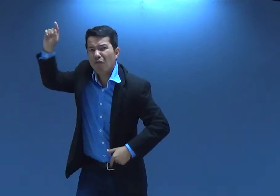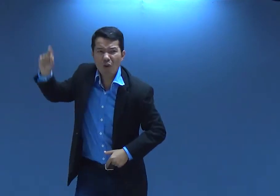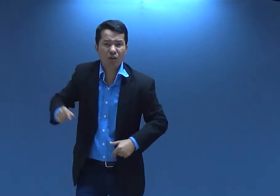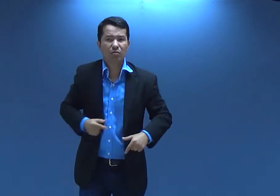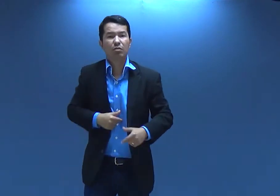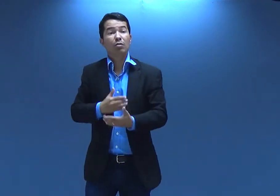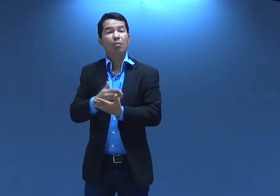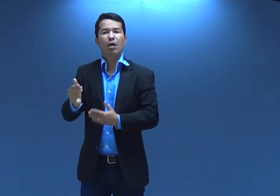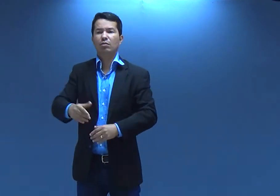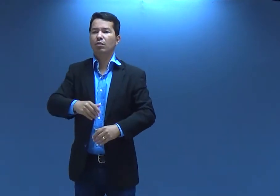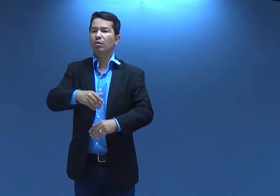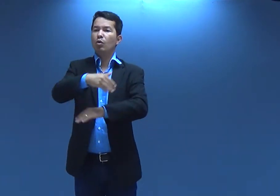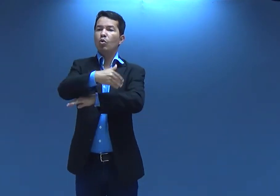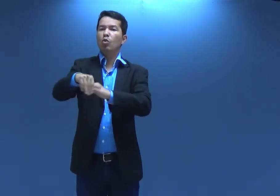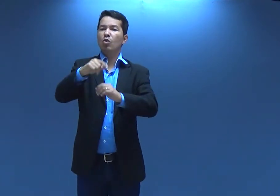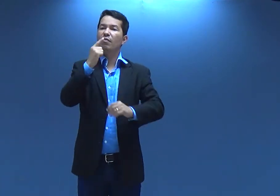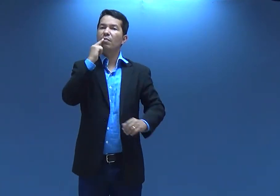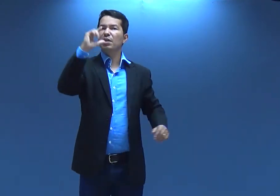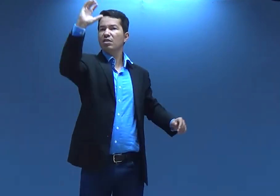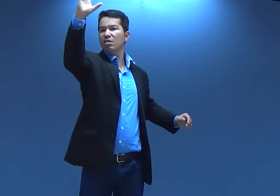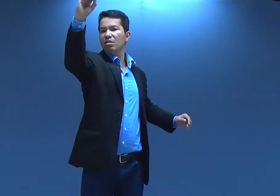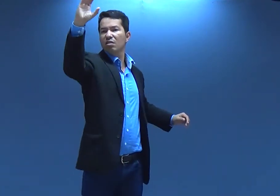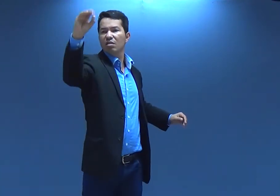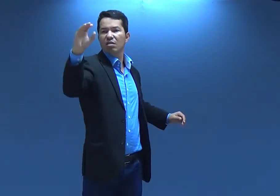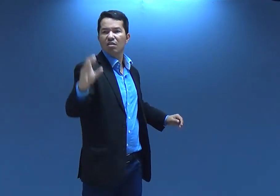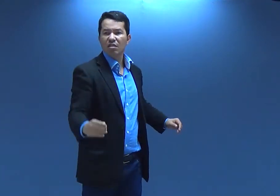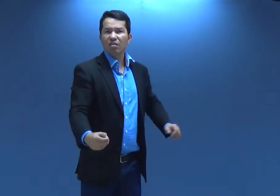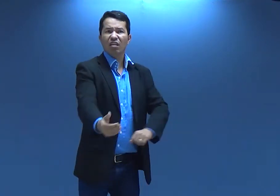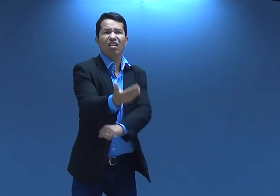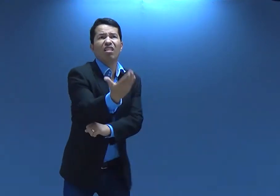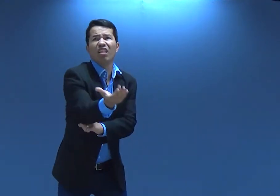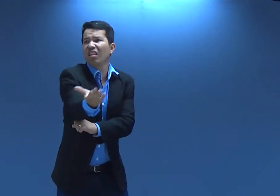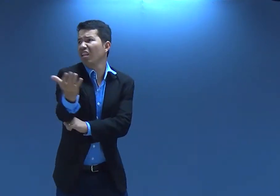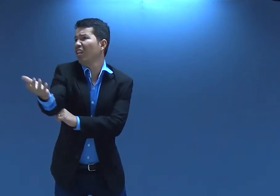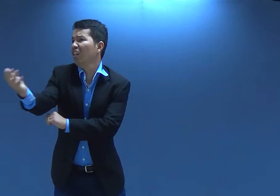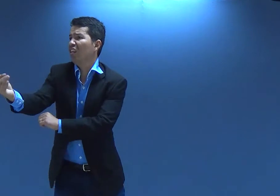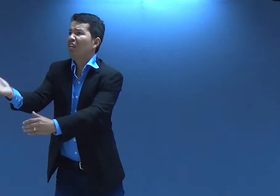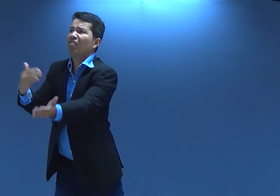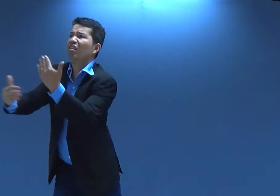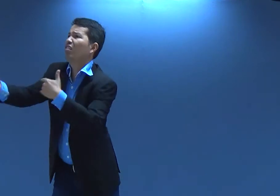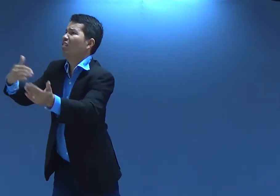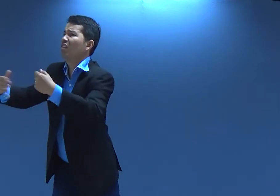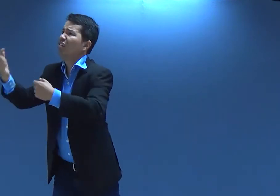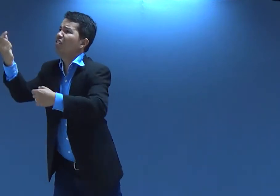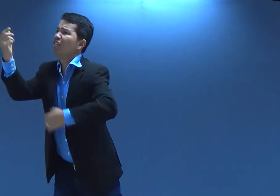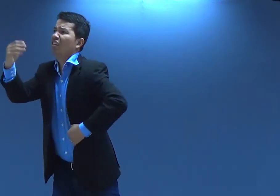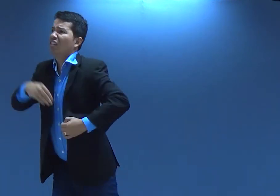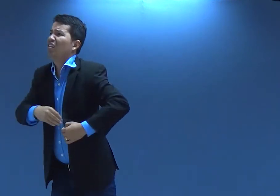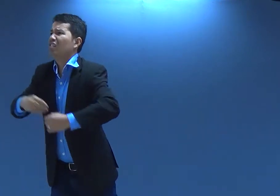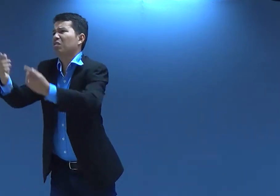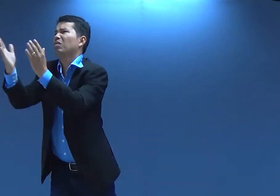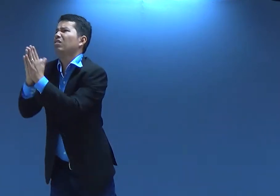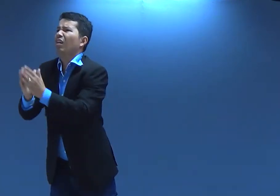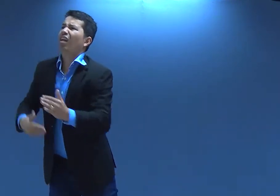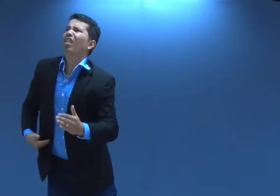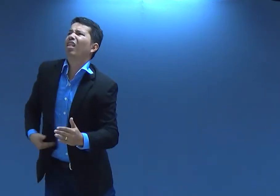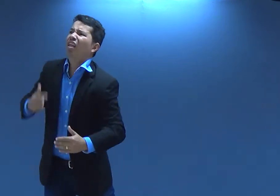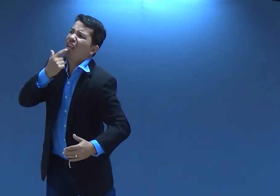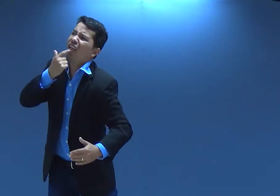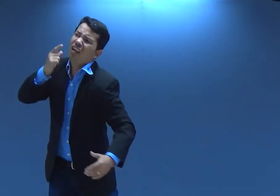coisa eu vou arrumar um emprego e ele começou assim né? Quando eu tinha assinaleiro ele ia lá pedia ajuda pedia dinheiro ai, por favor